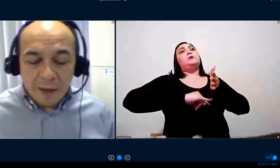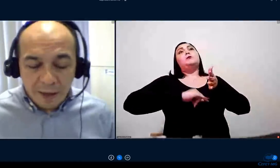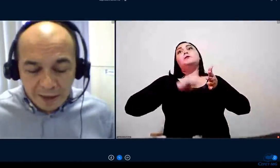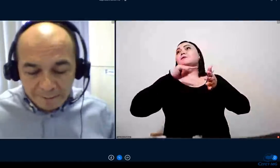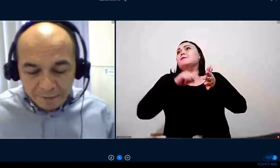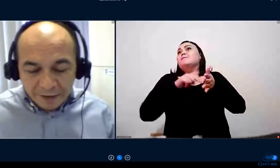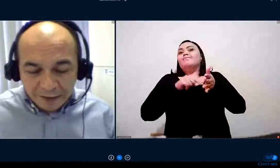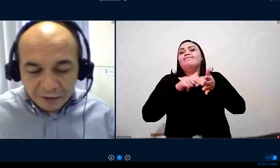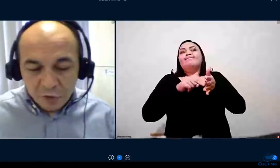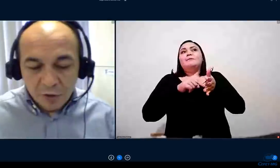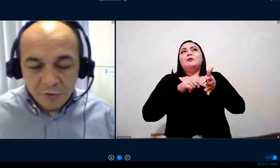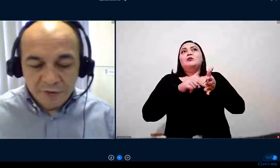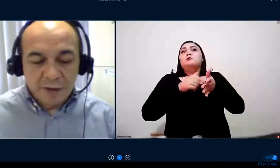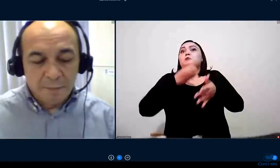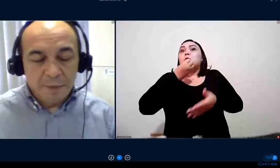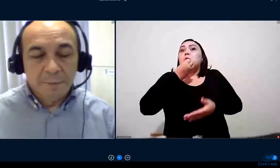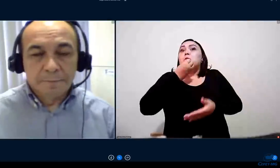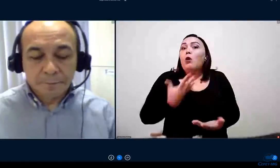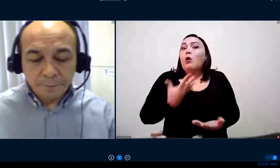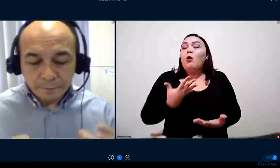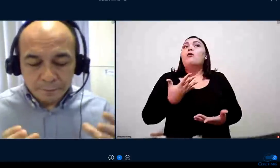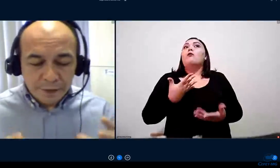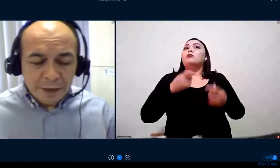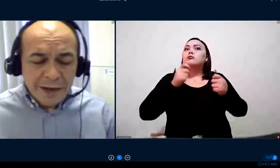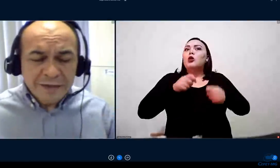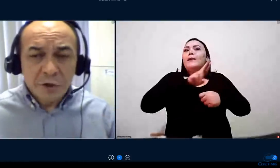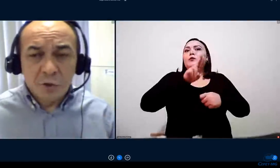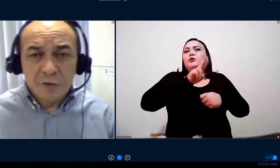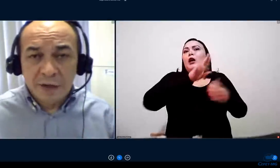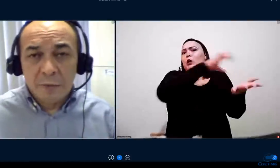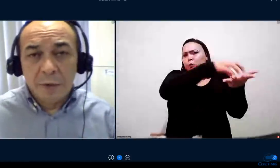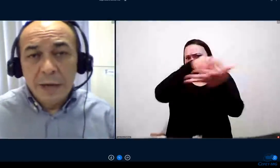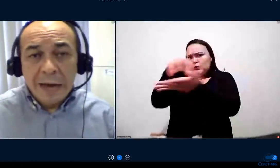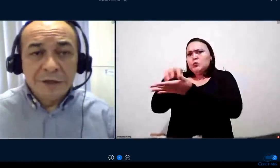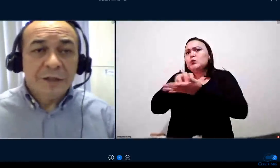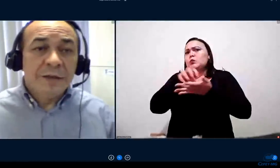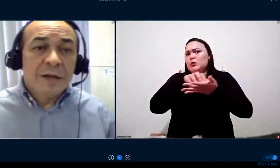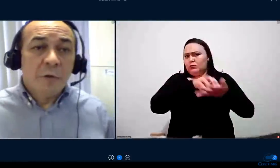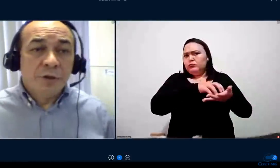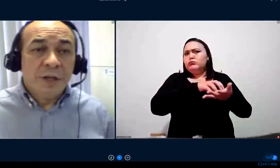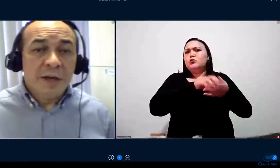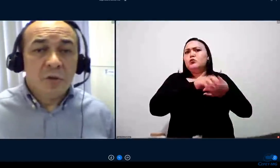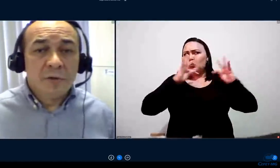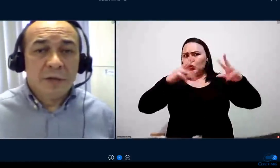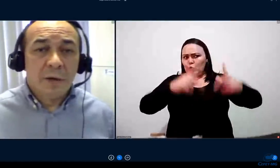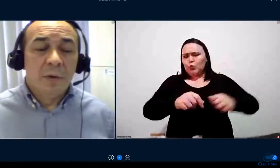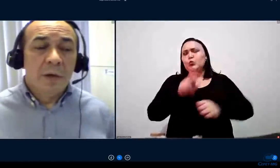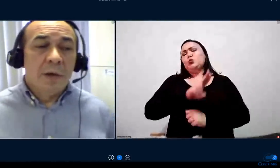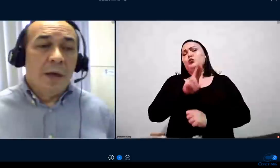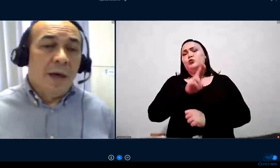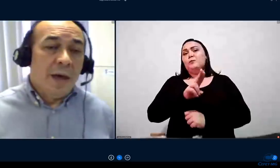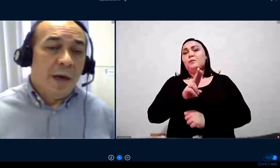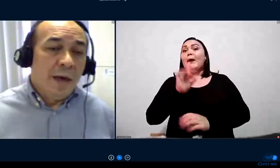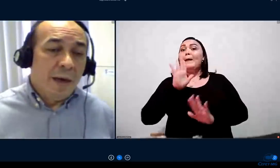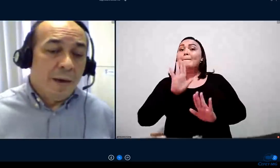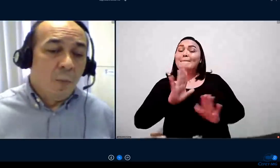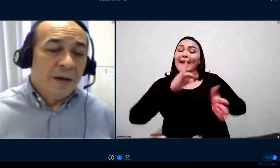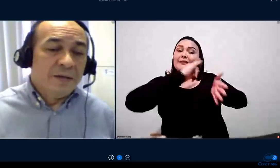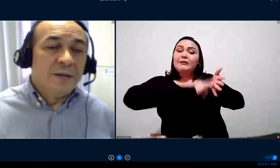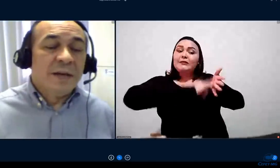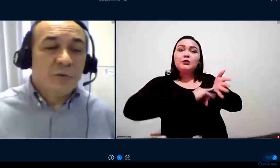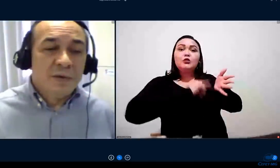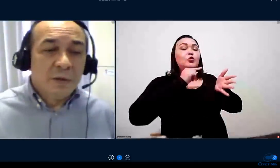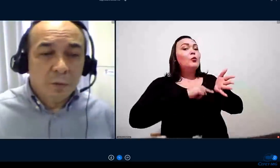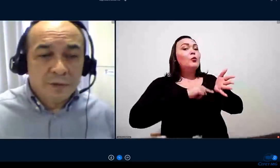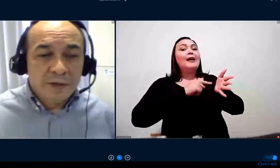bem aplicado aos nossos campos. Nessa instrução, a gente ainda não tinha a resolução, o